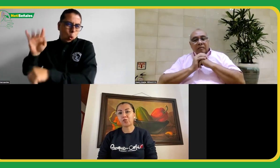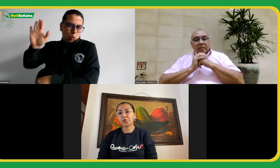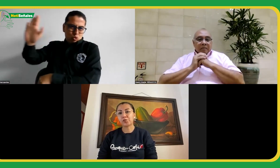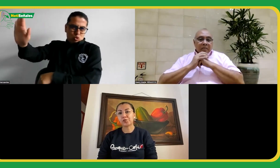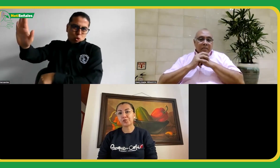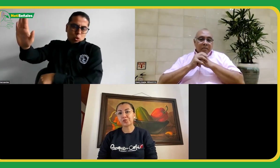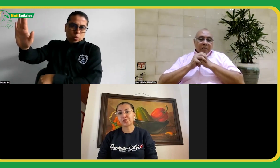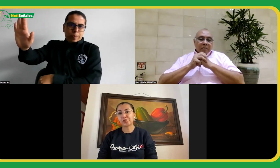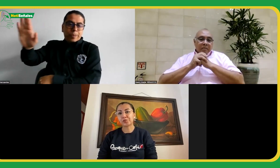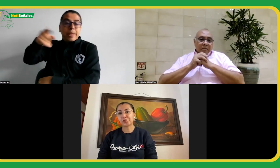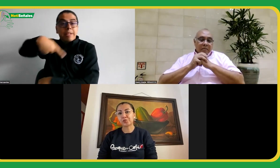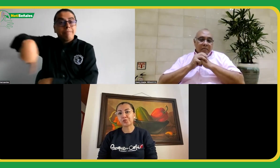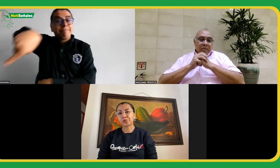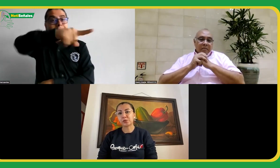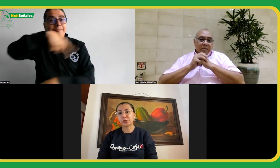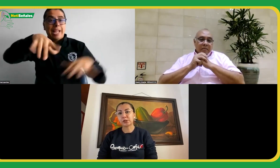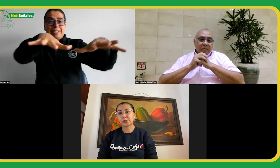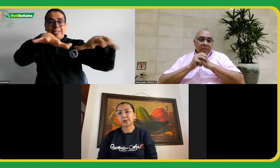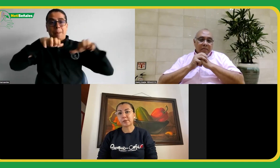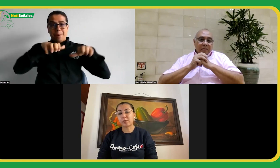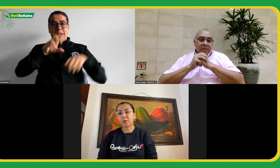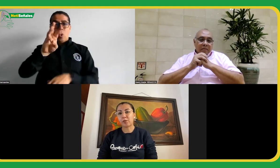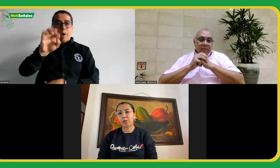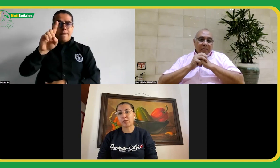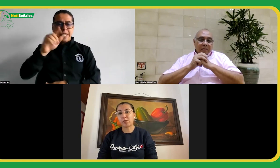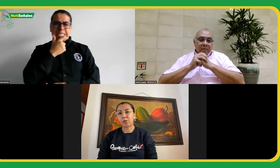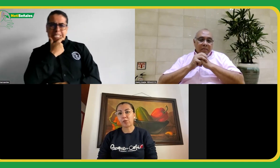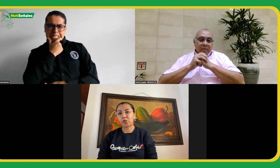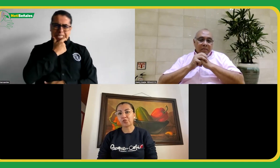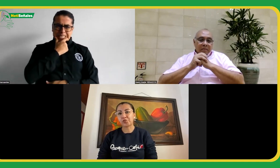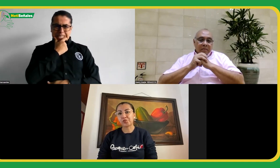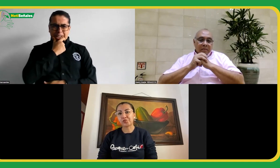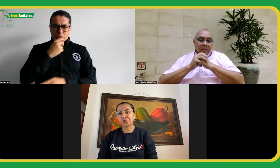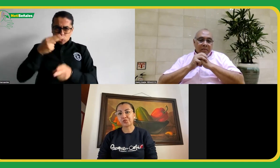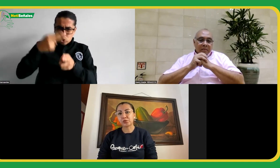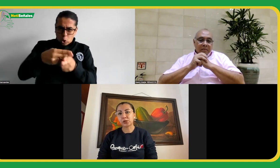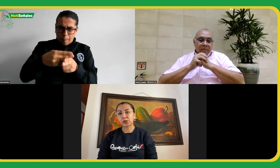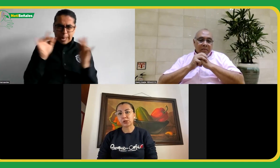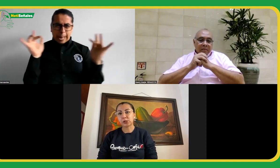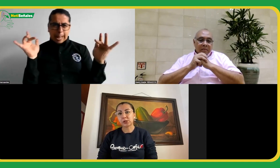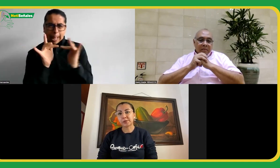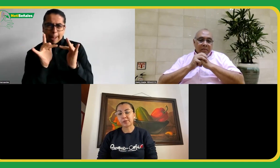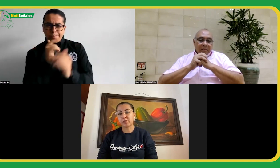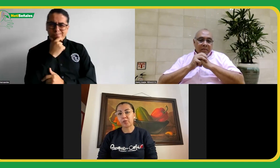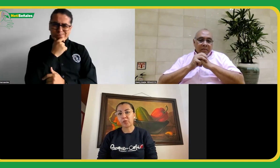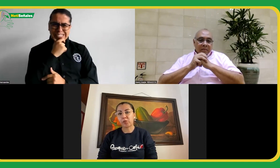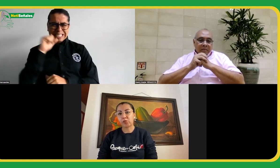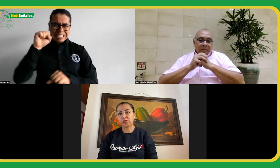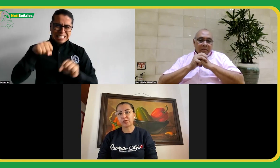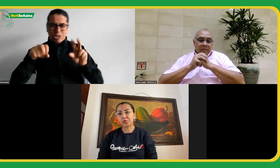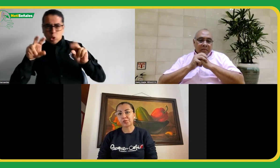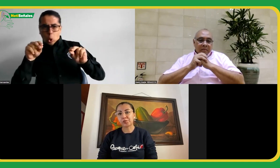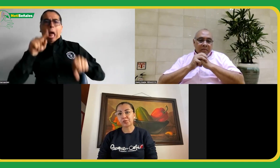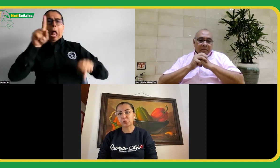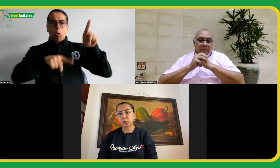WFD había acuerdos y desacuerdos. Una minoría estaba de acuerdo con ese nombre pero la gran mayoría decía